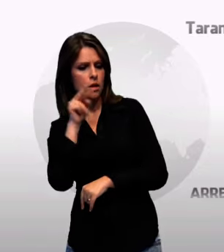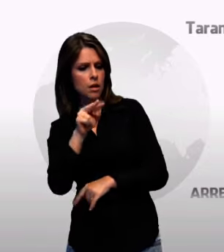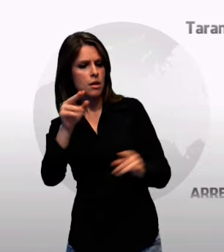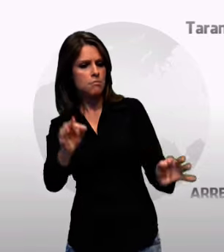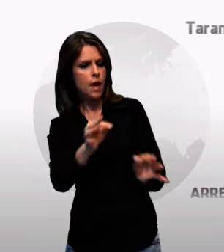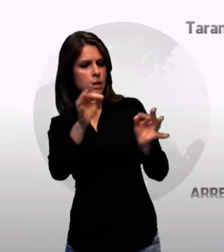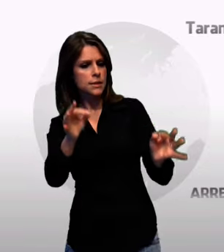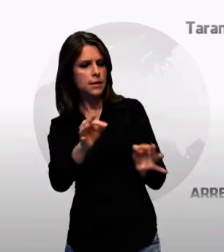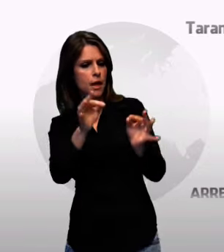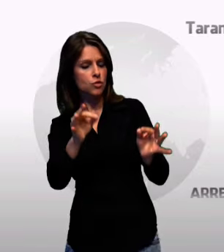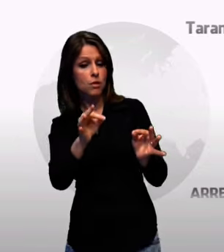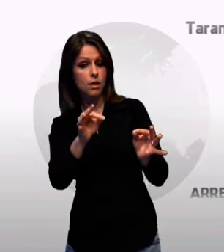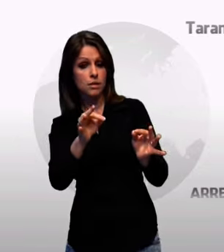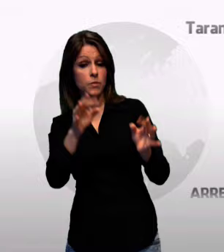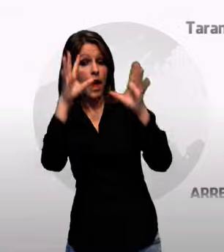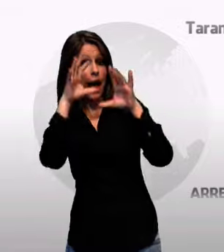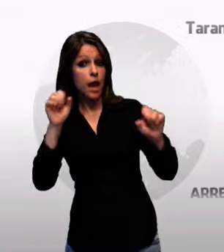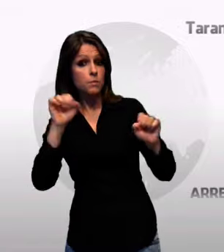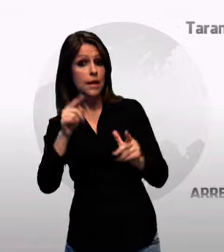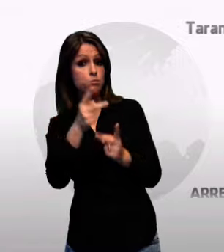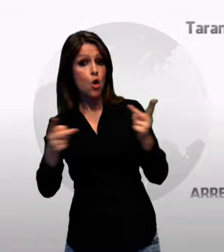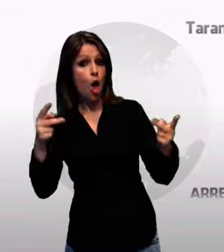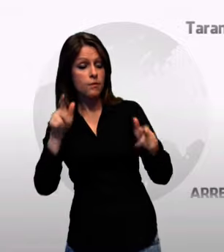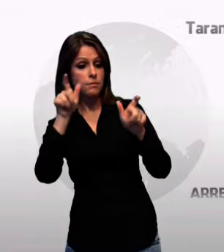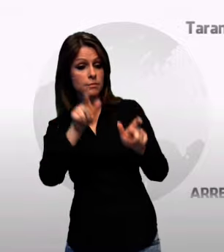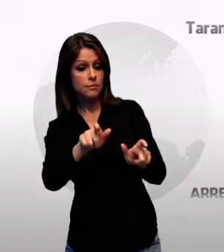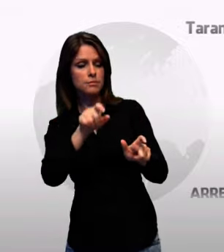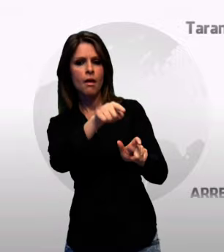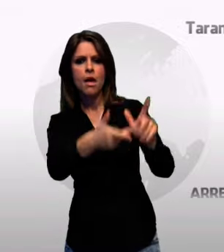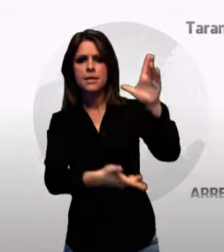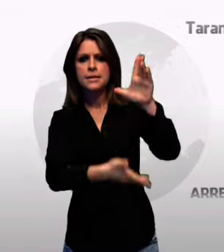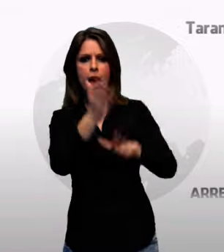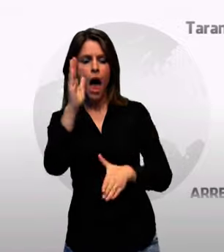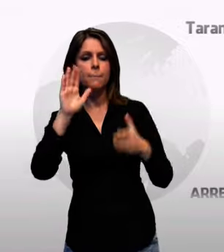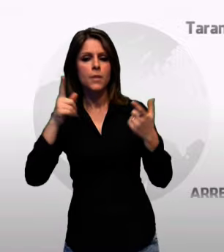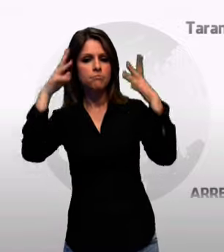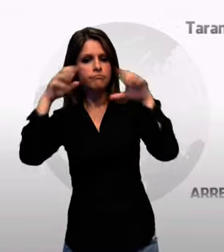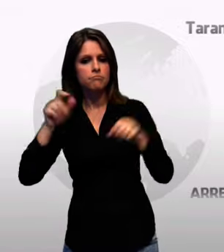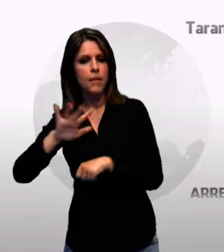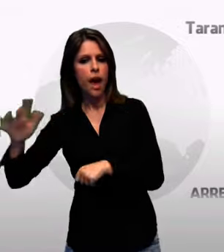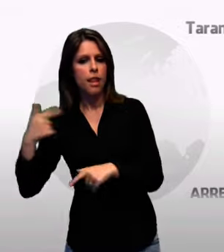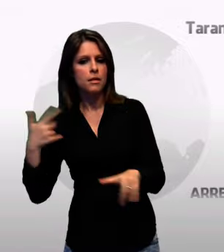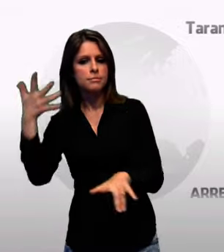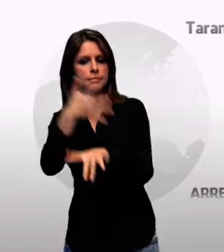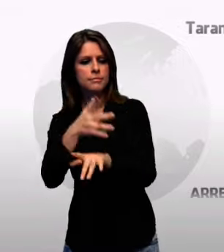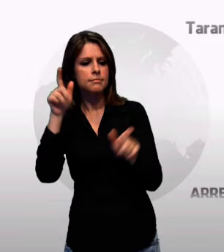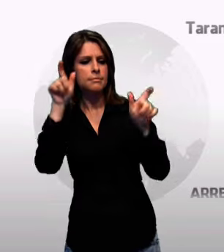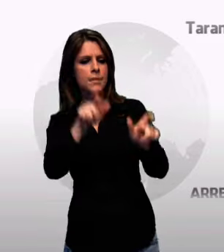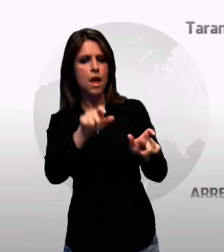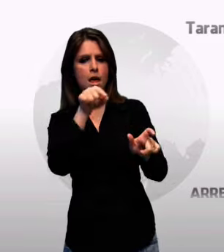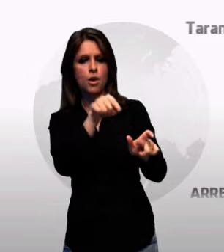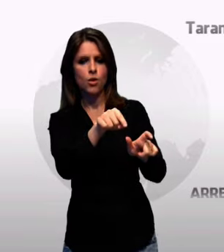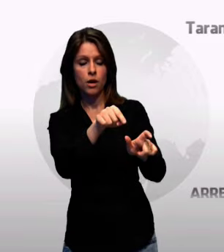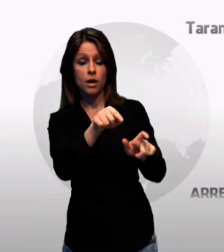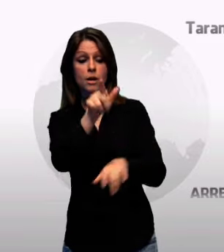il trentenne è uscito ma è stato bloccato dai militari intervenuti immediatamente. Il pregiudicato